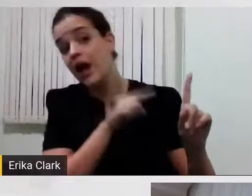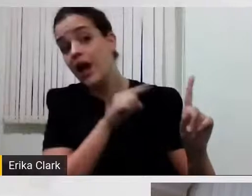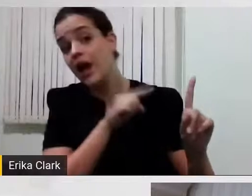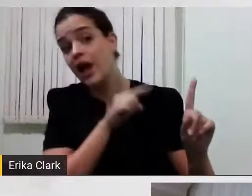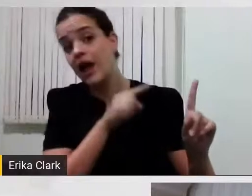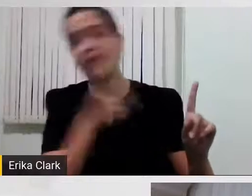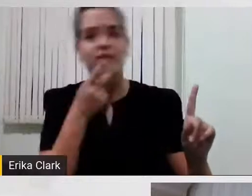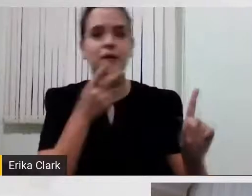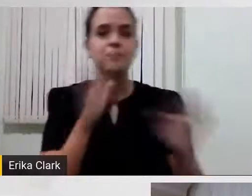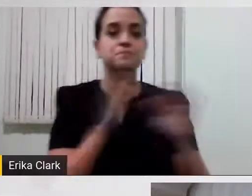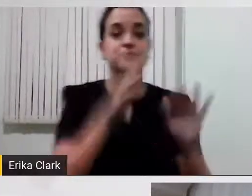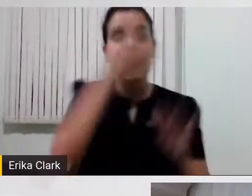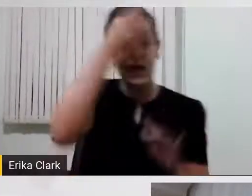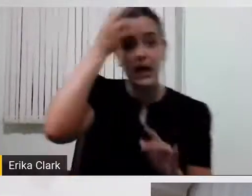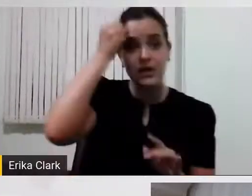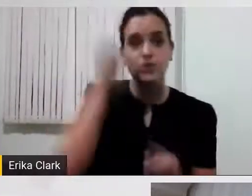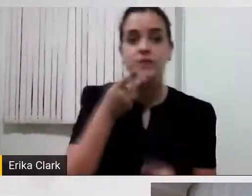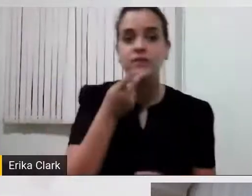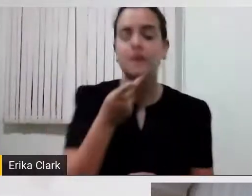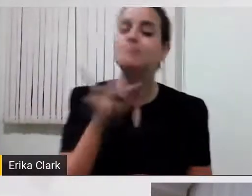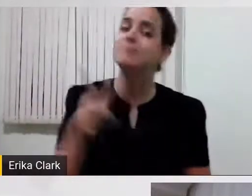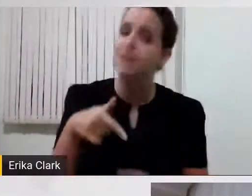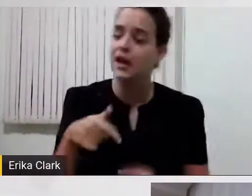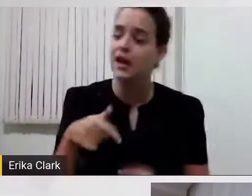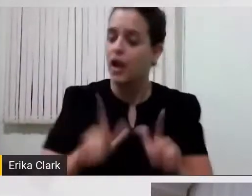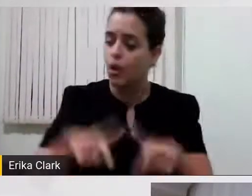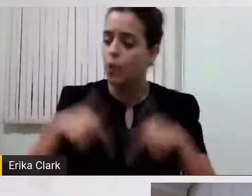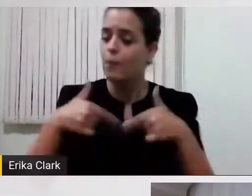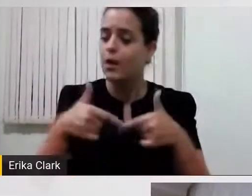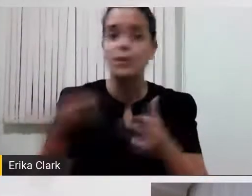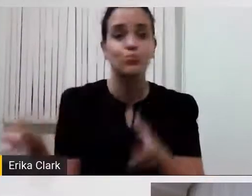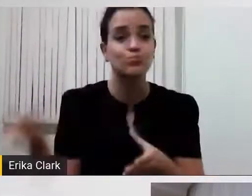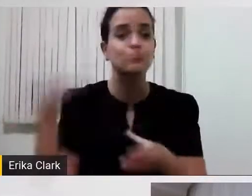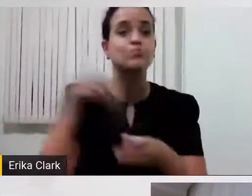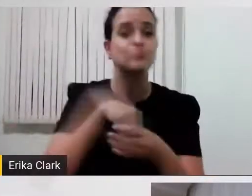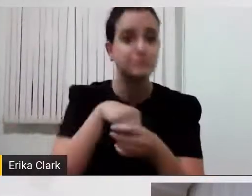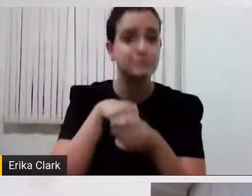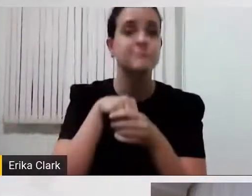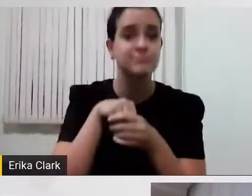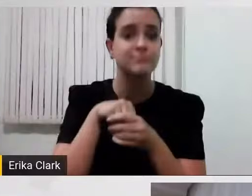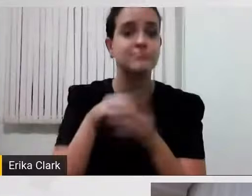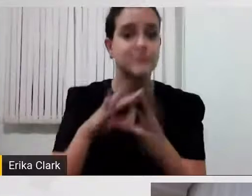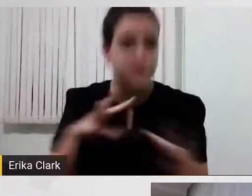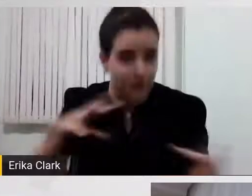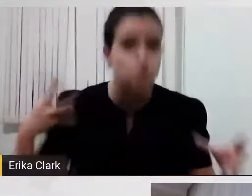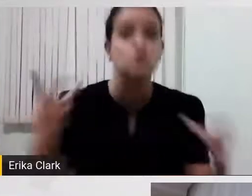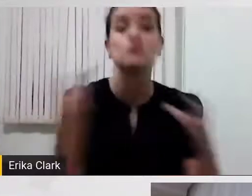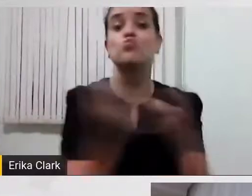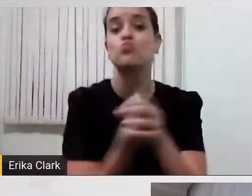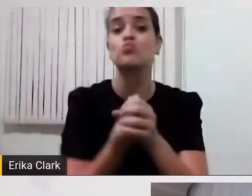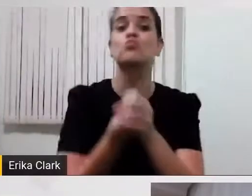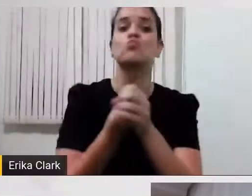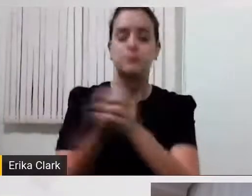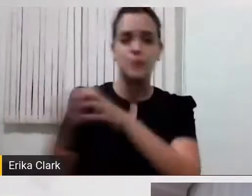é uma ação totalmente inclusiva, porque é construída, é uma ação construída em conjunto. Isso.